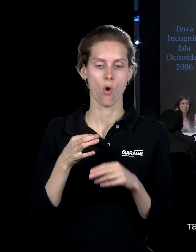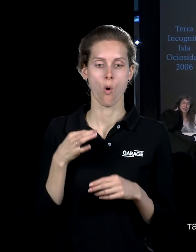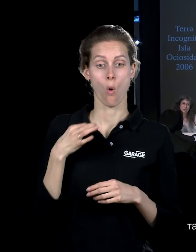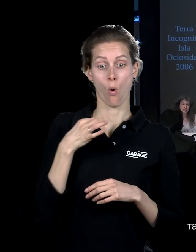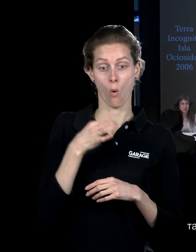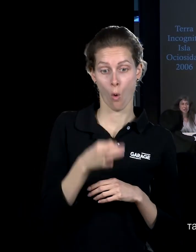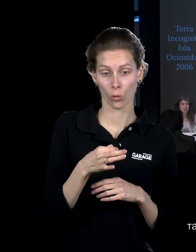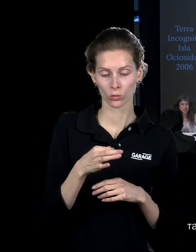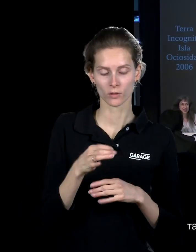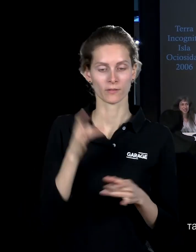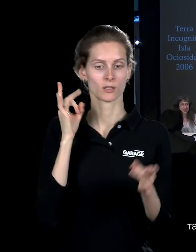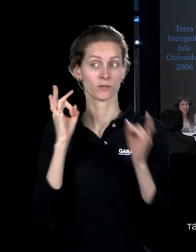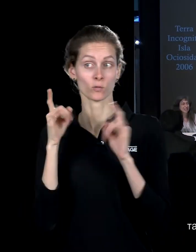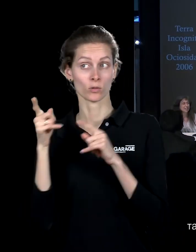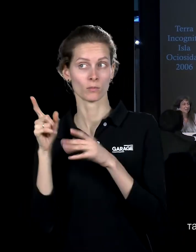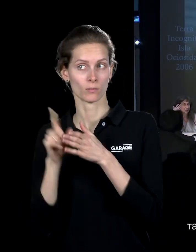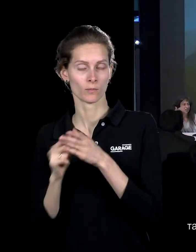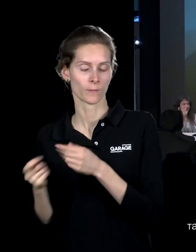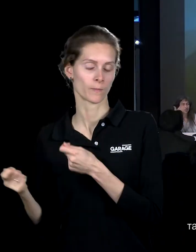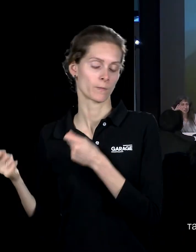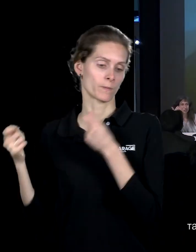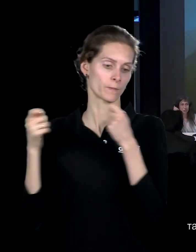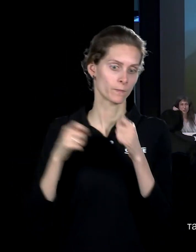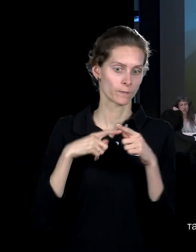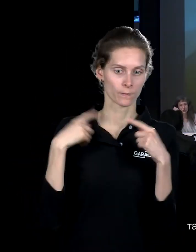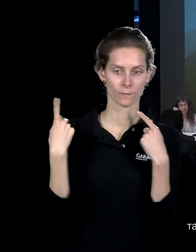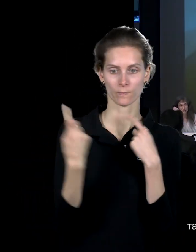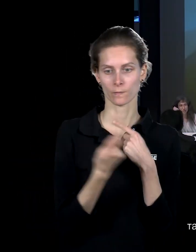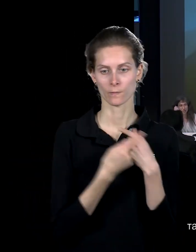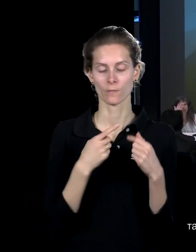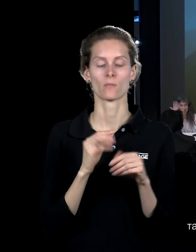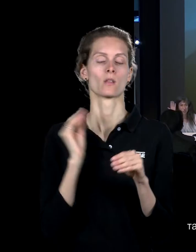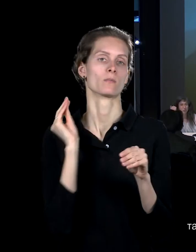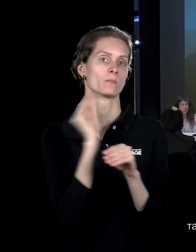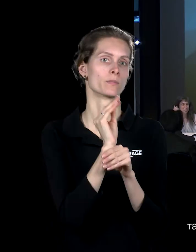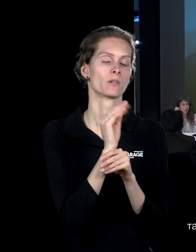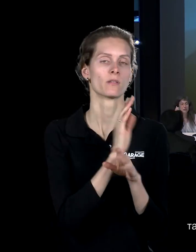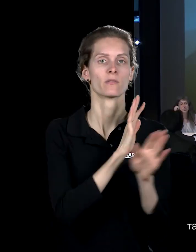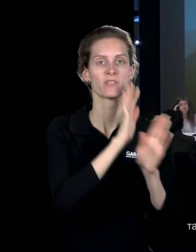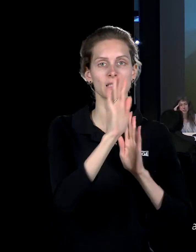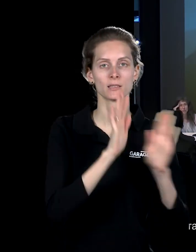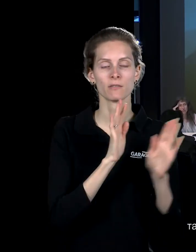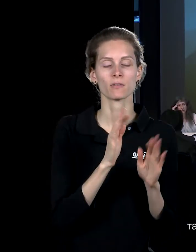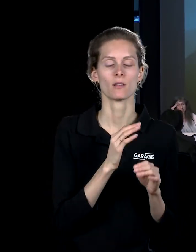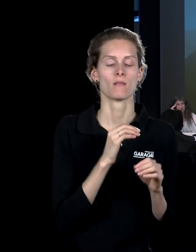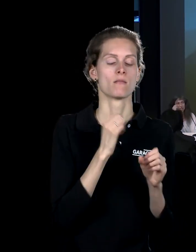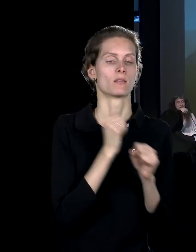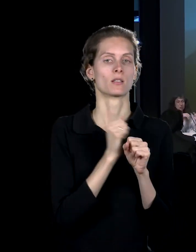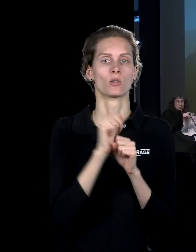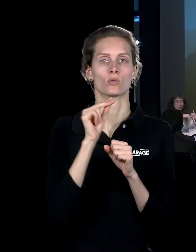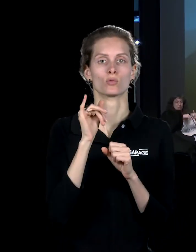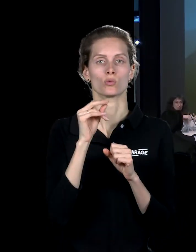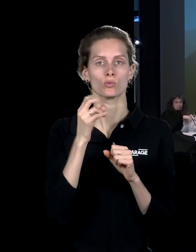декорация переносится в выставочный зал, и там же оказывается вот это чучело подобие этого пингвина-альбиноса. То есть это